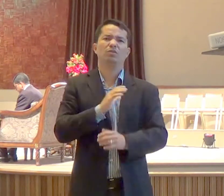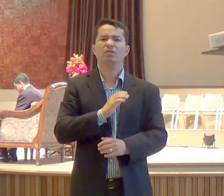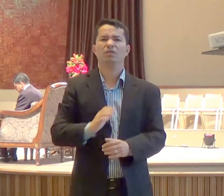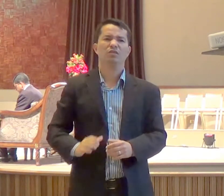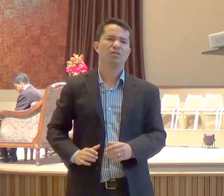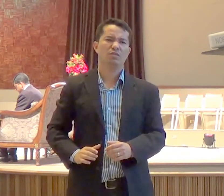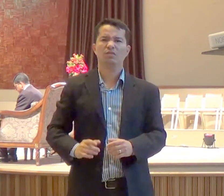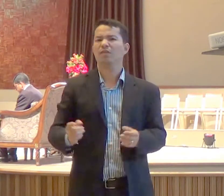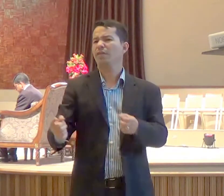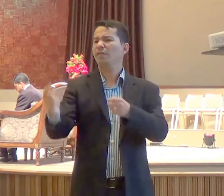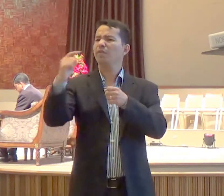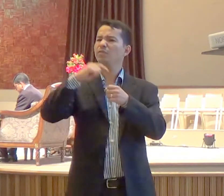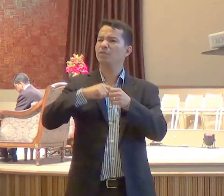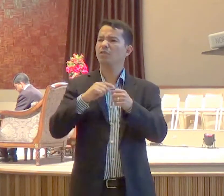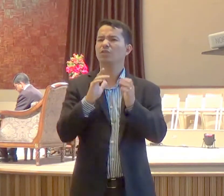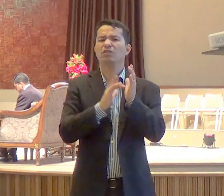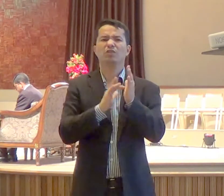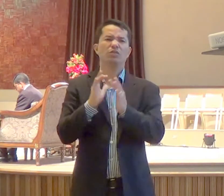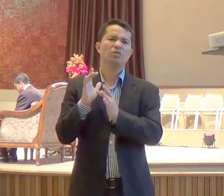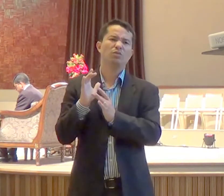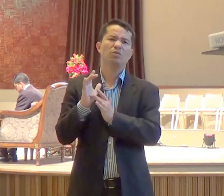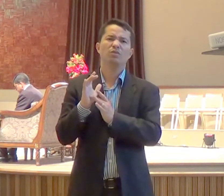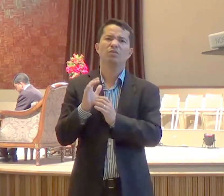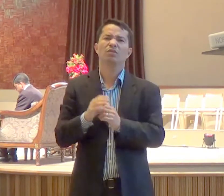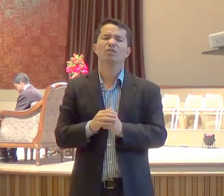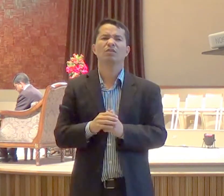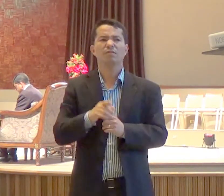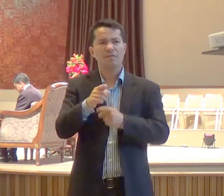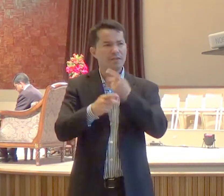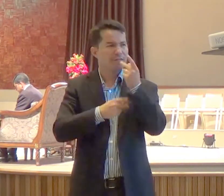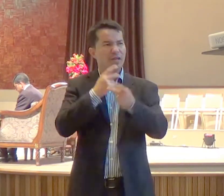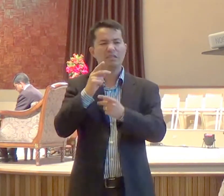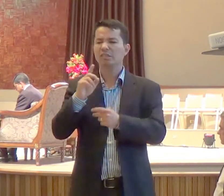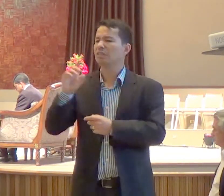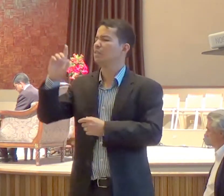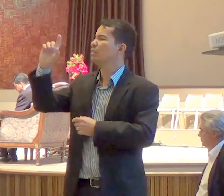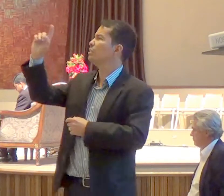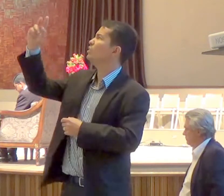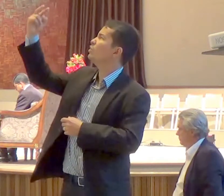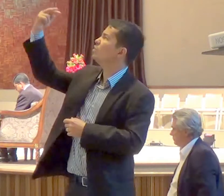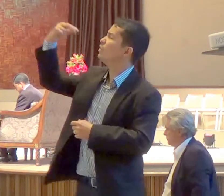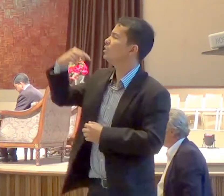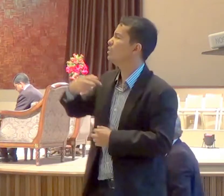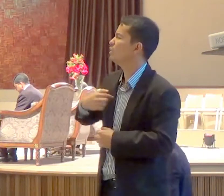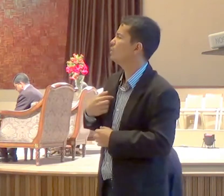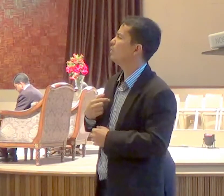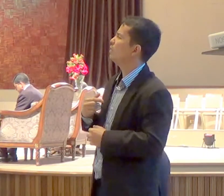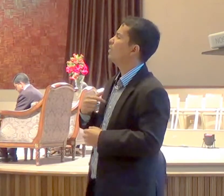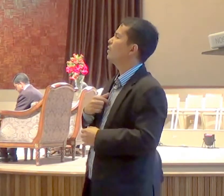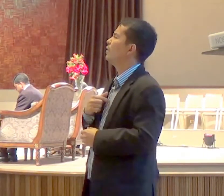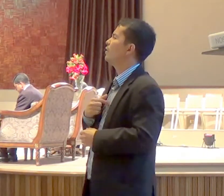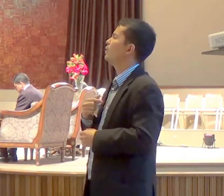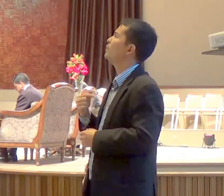volte-se para o Senhor, diga para o Senhor, Senhor, os meus atos,